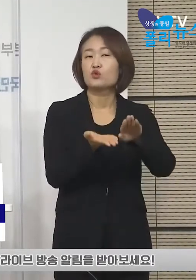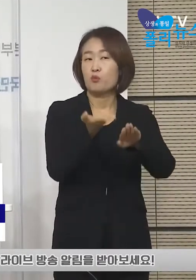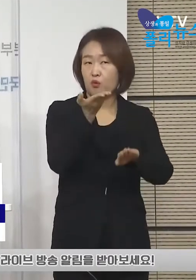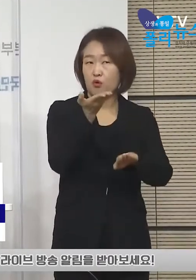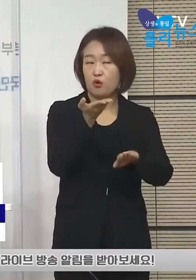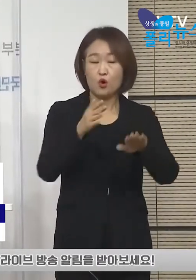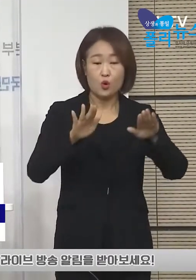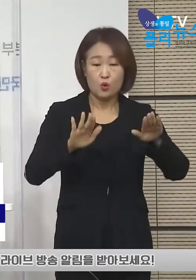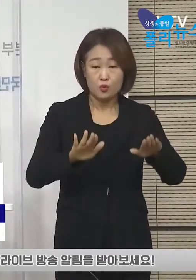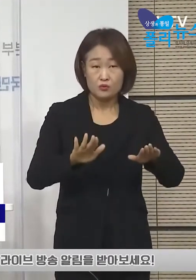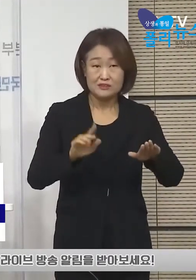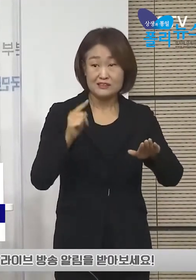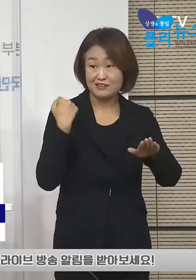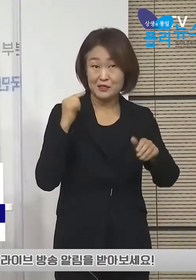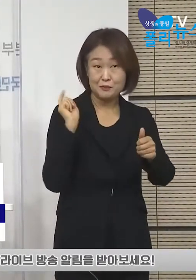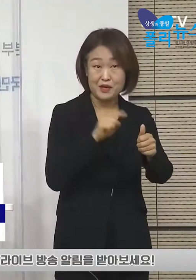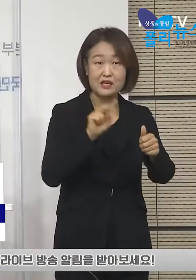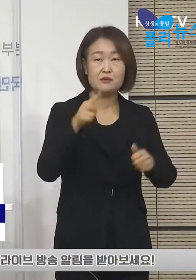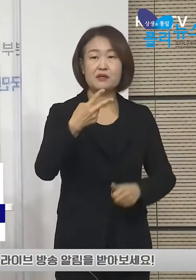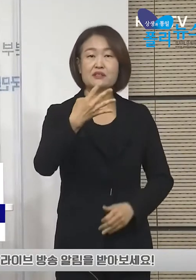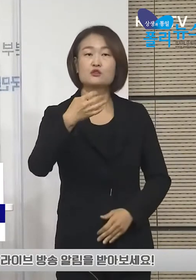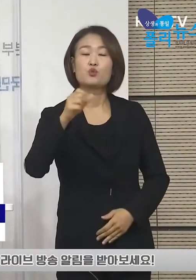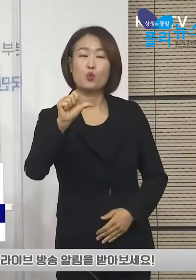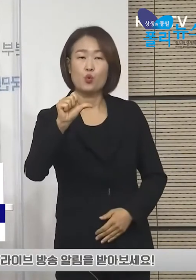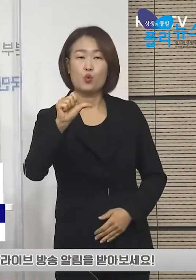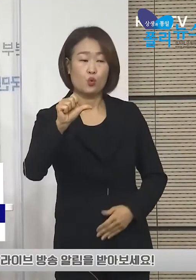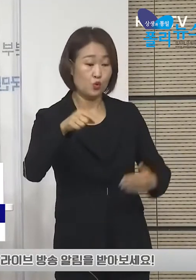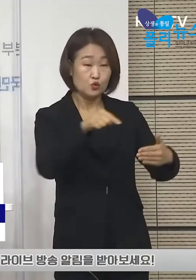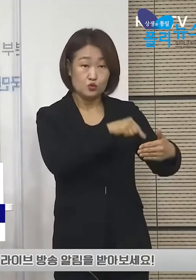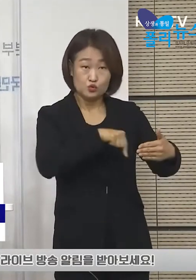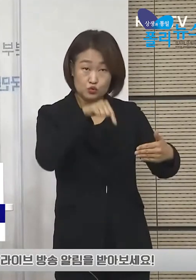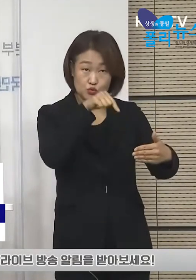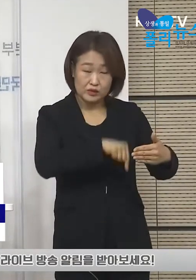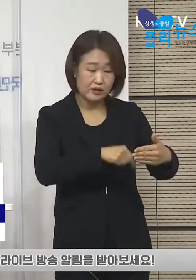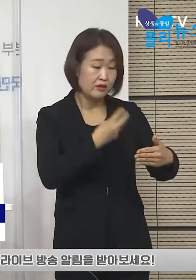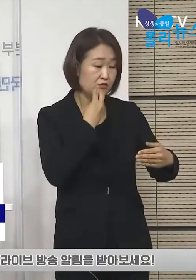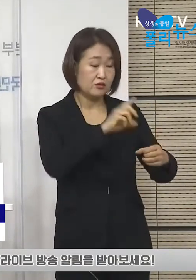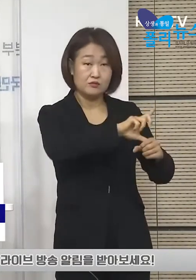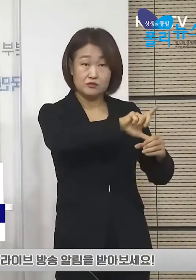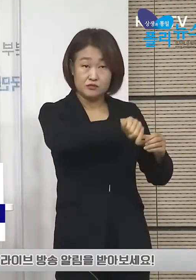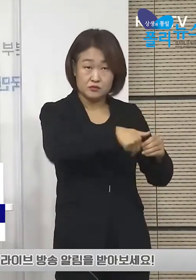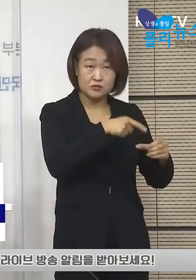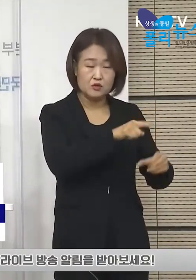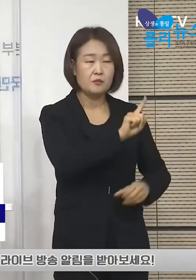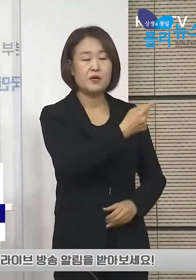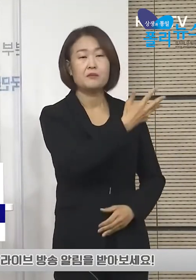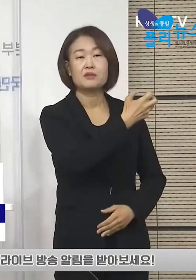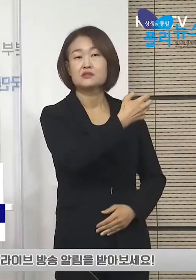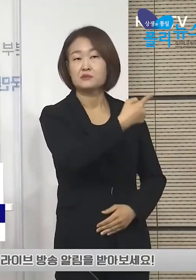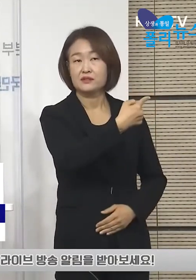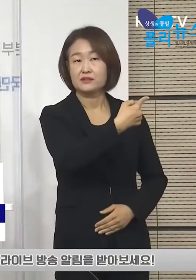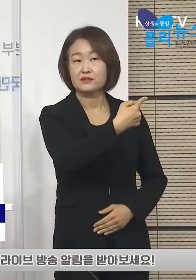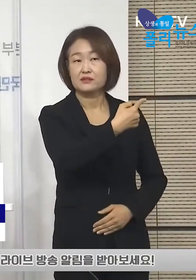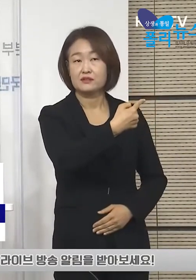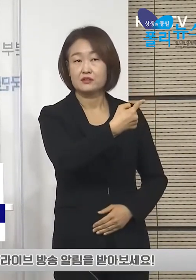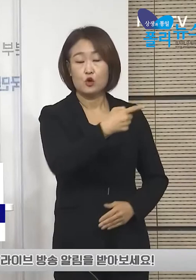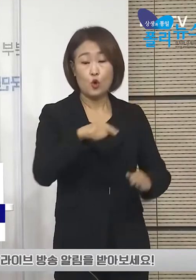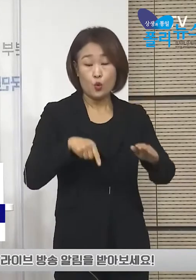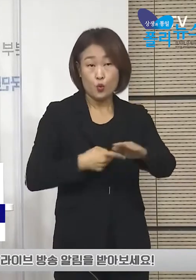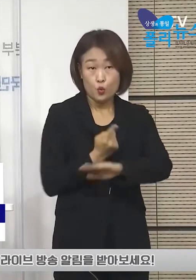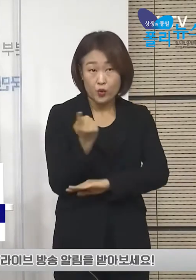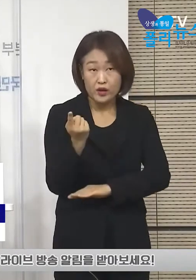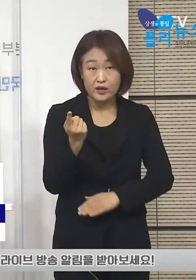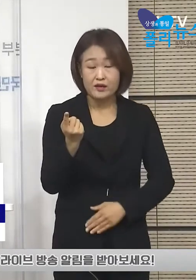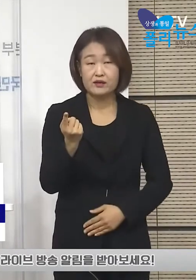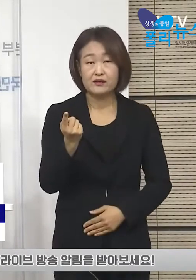245명으로 그 가운데 수도권의 환자는 181명, 그 외